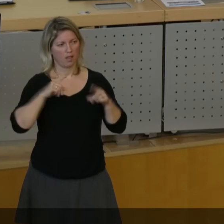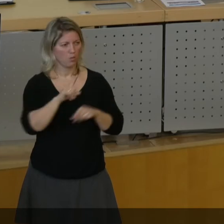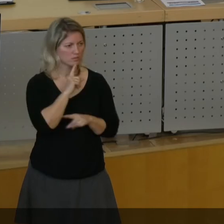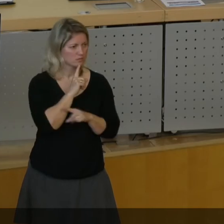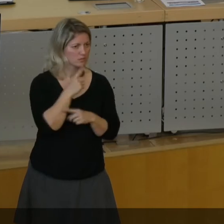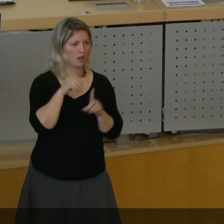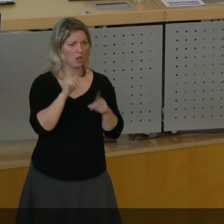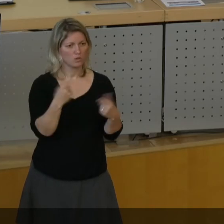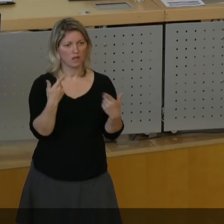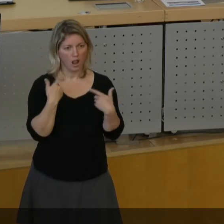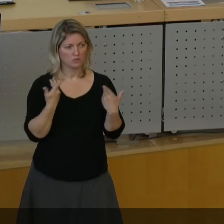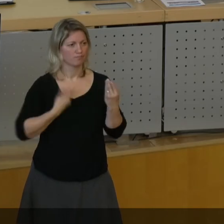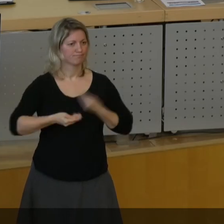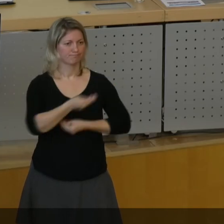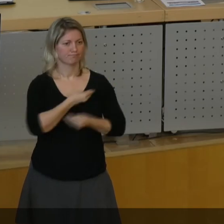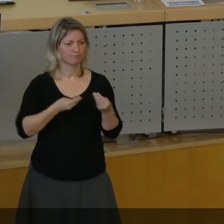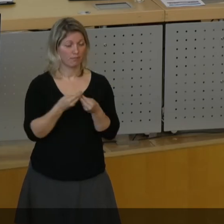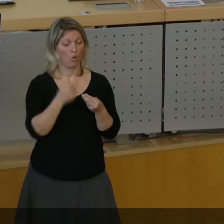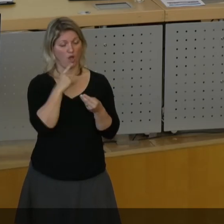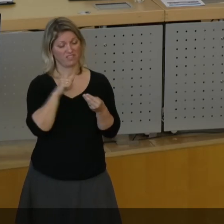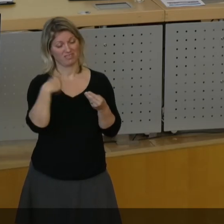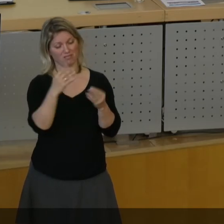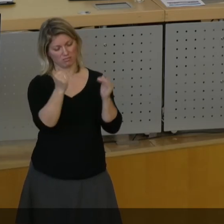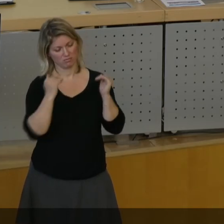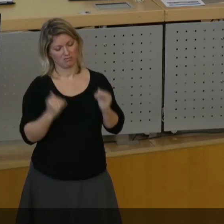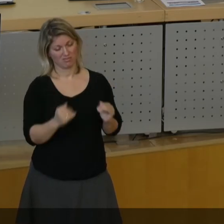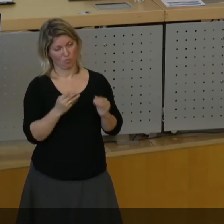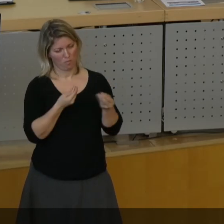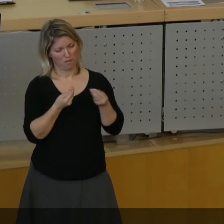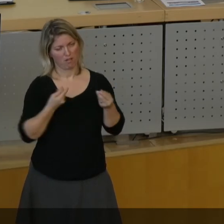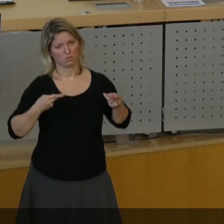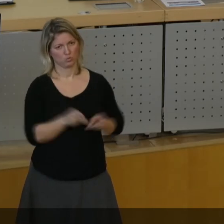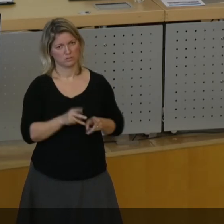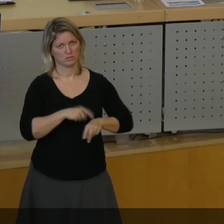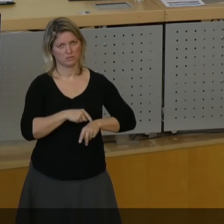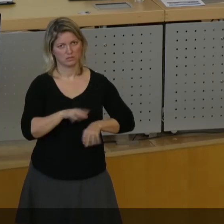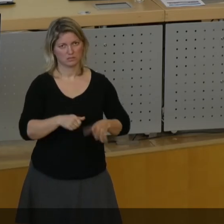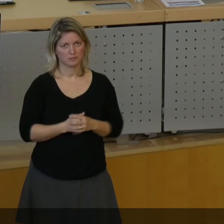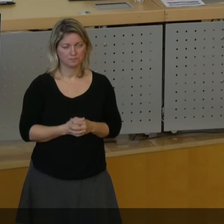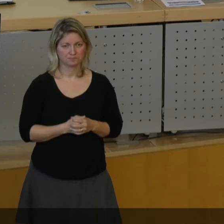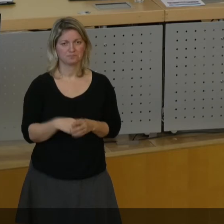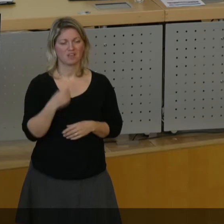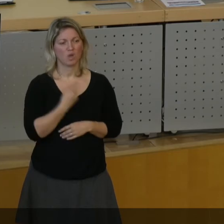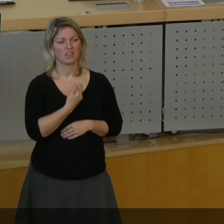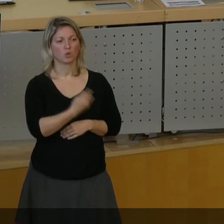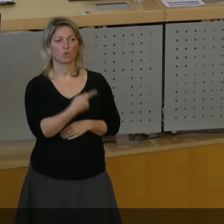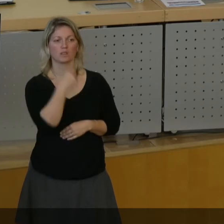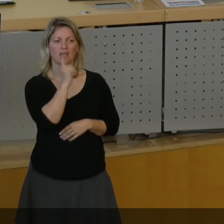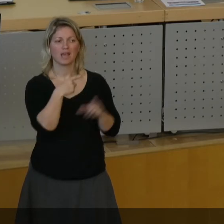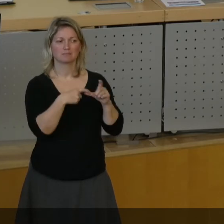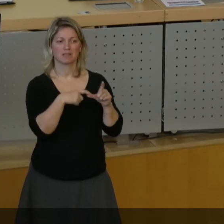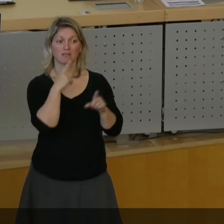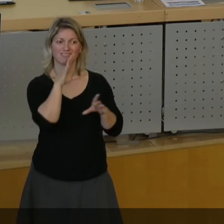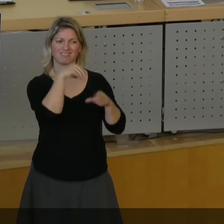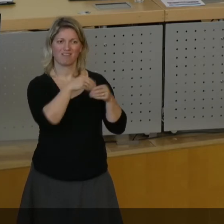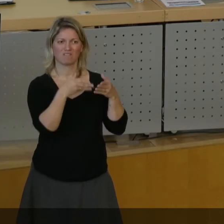die Debatte beim besprechenden Tagesordnungspunkt hoffentlich etwas kürzer aus. Der interfraktionelle Antrag von den Grünen und der SPD wurde